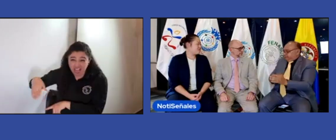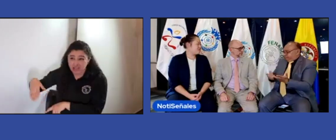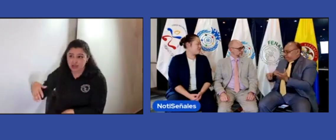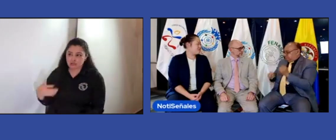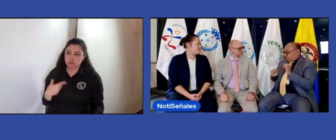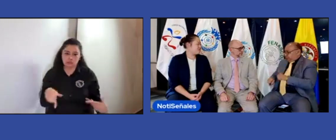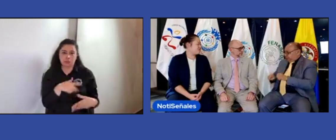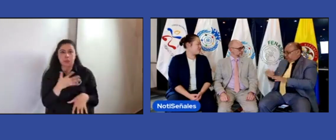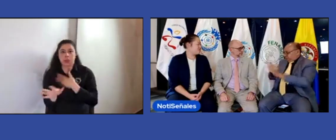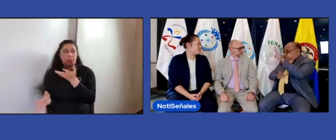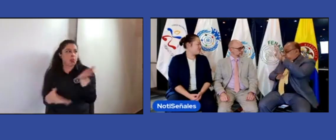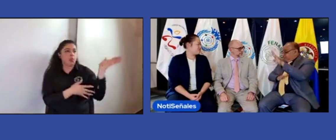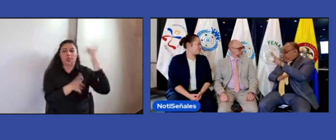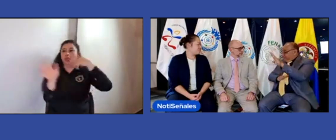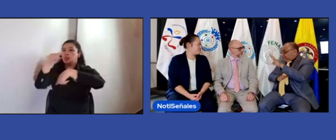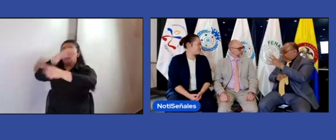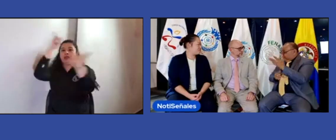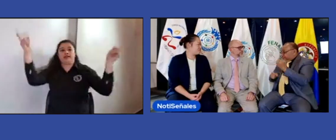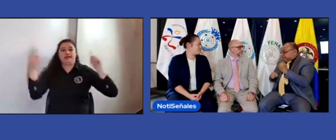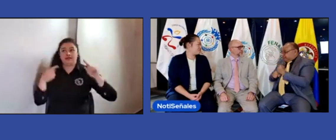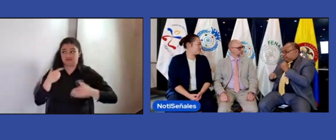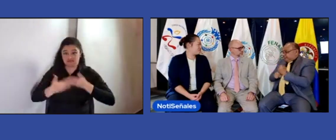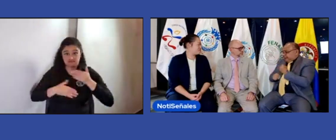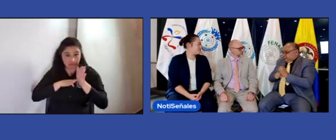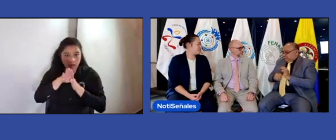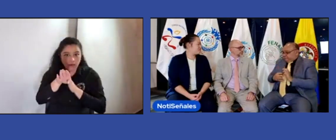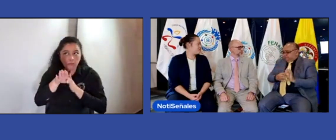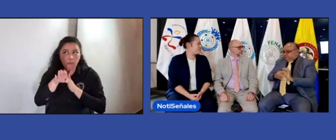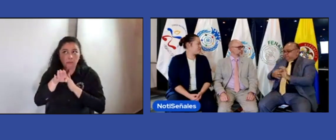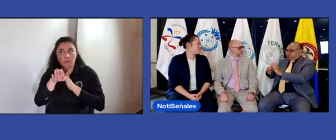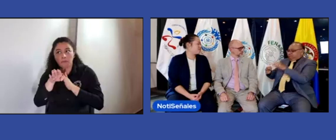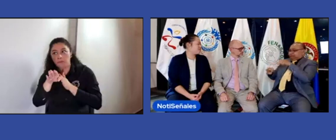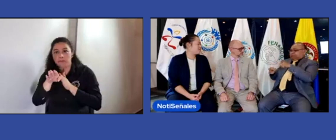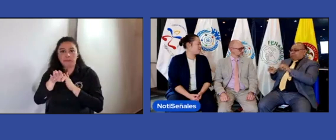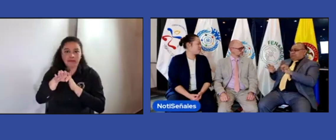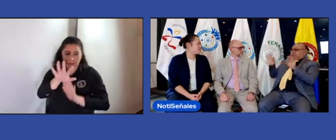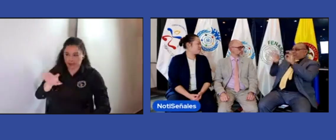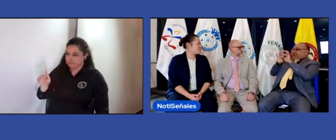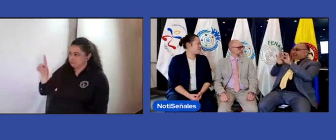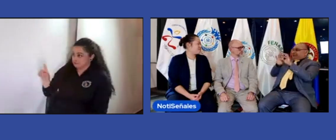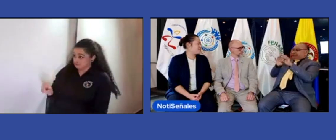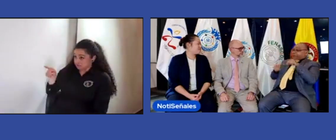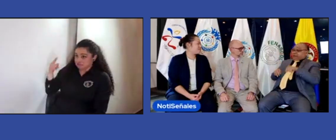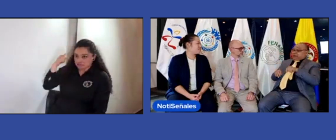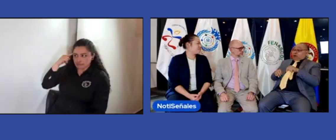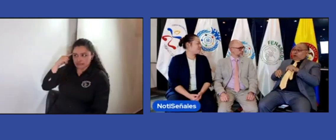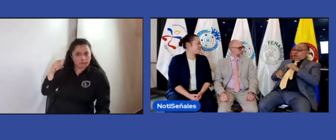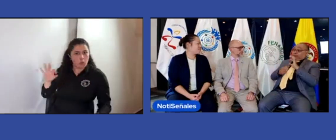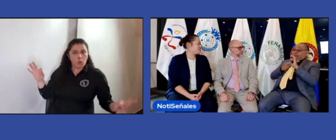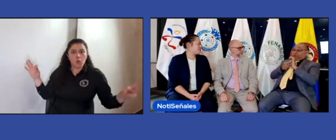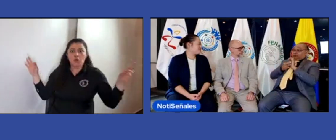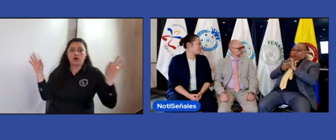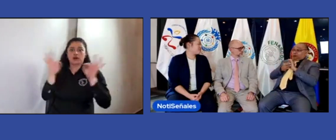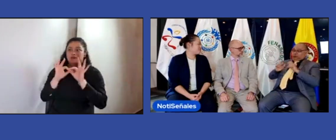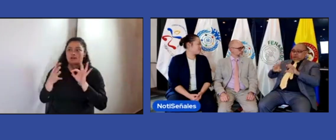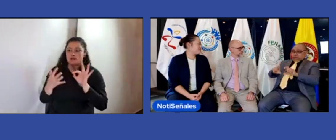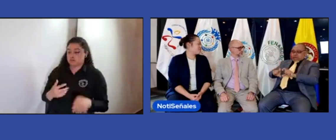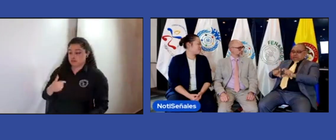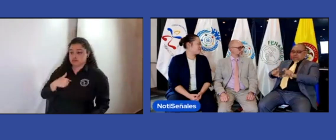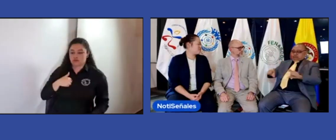Si esto no sucede, si no trabajamos de manera articulada, ¿ustedes creen que podríamos progresar? Esto es muy importante, la unión.